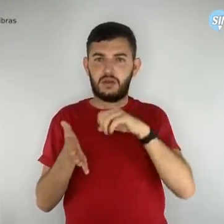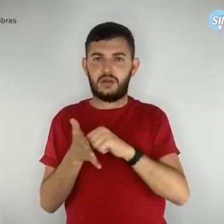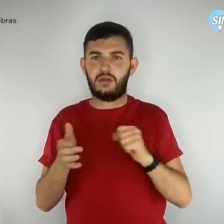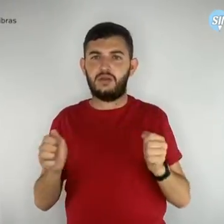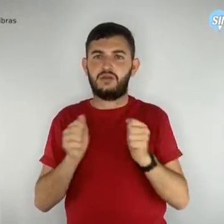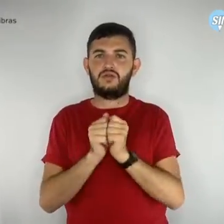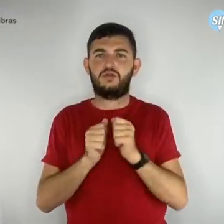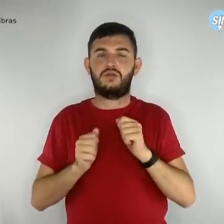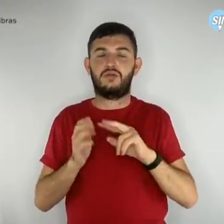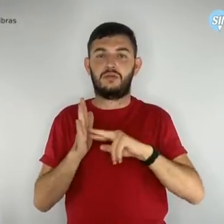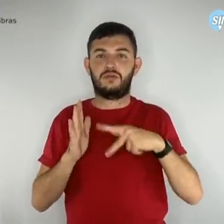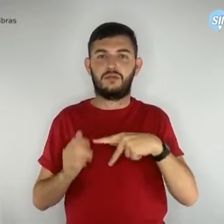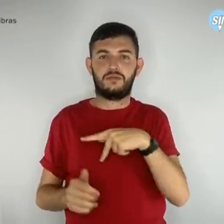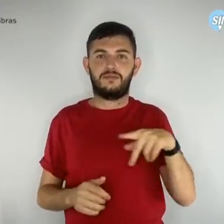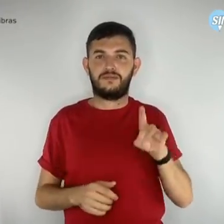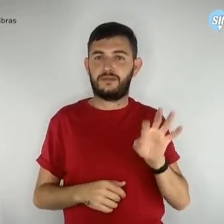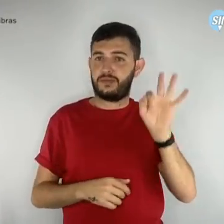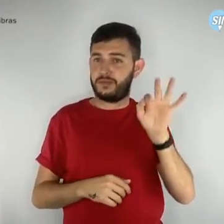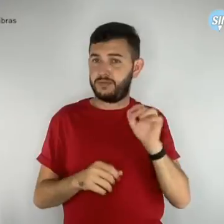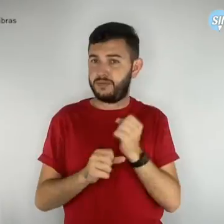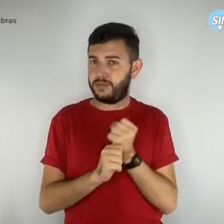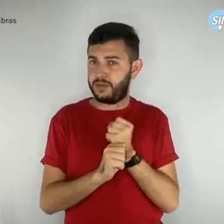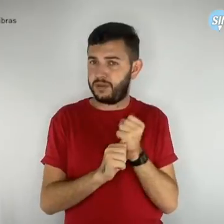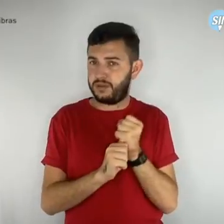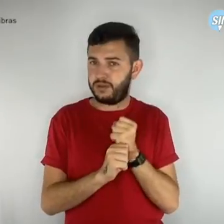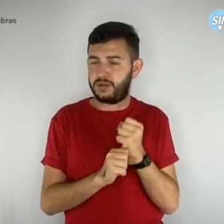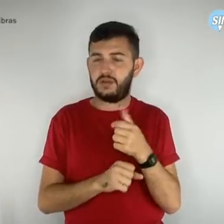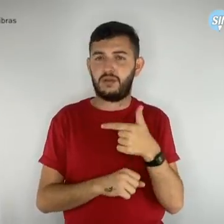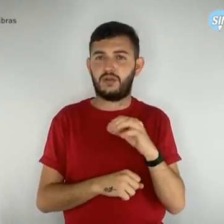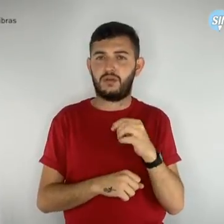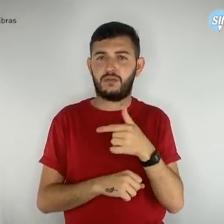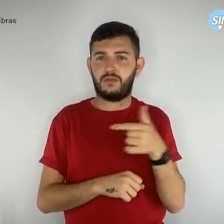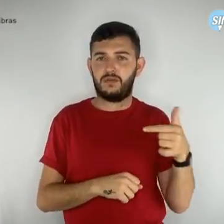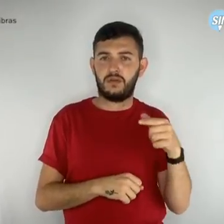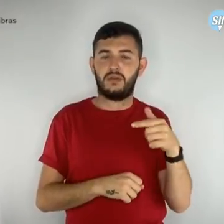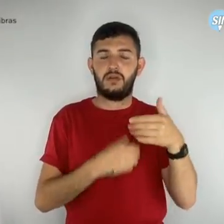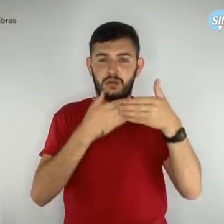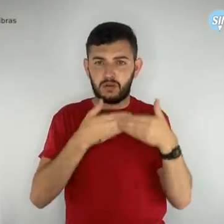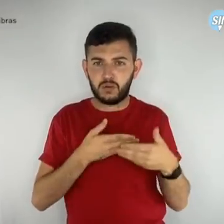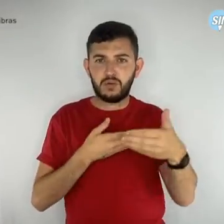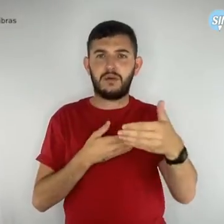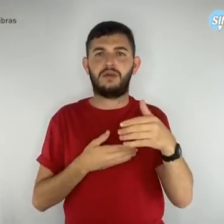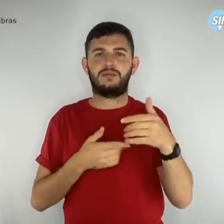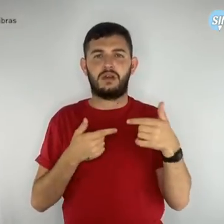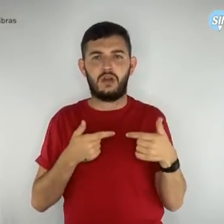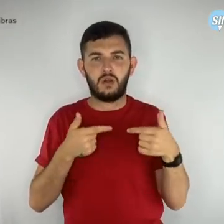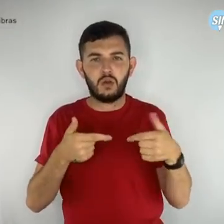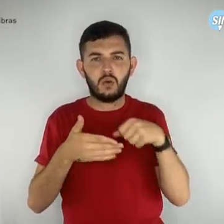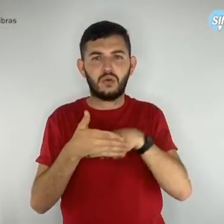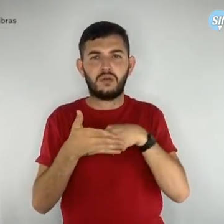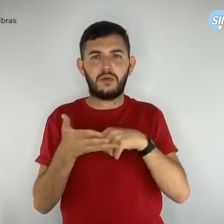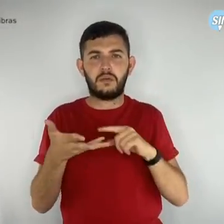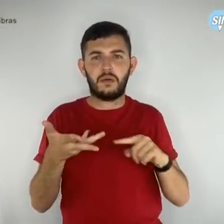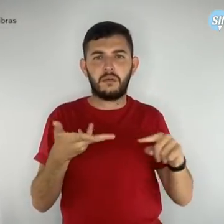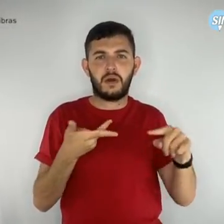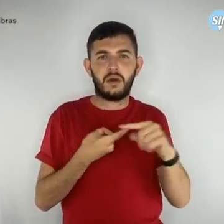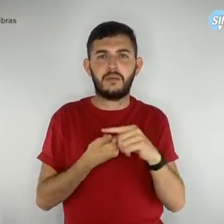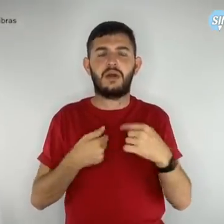DF. Neste ano que se inicia, temos uma série de lutas a realizar, a começar pela